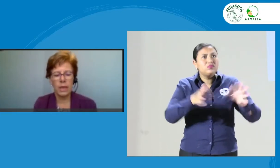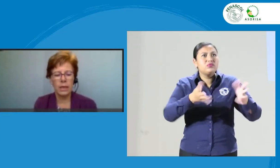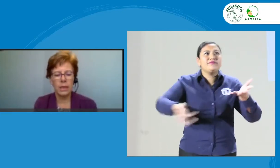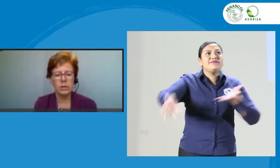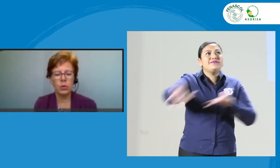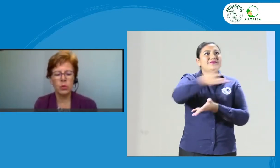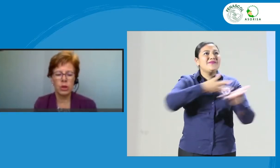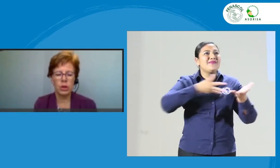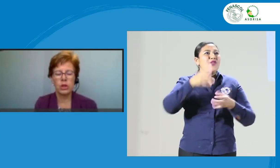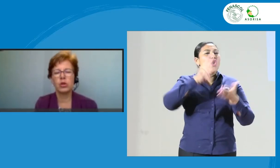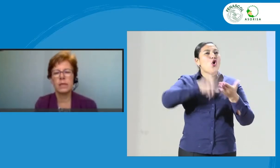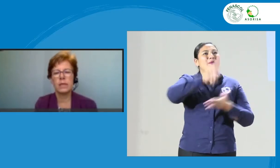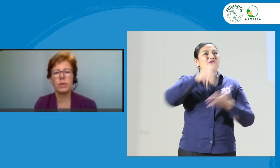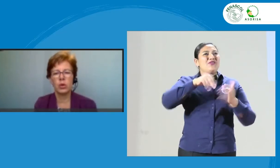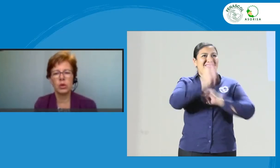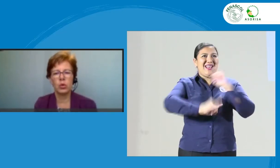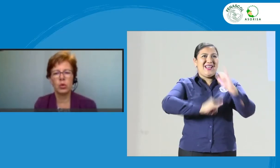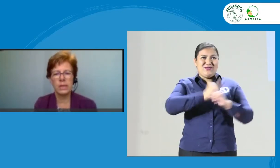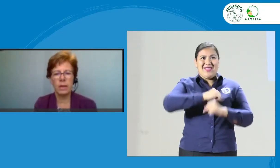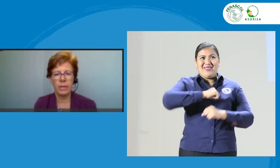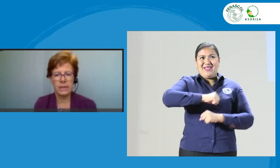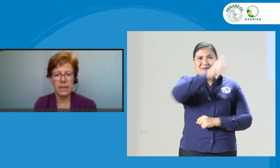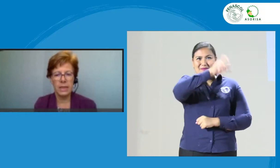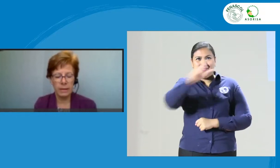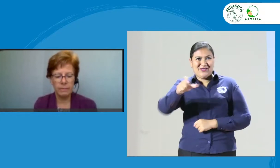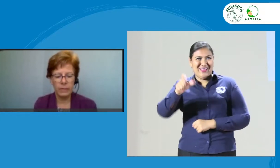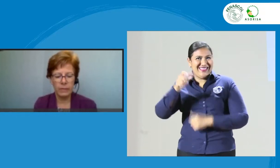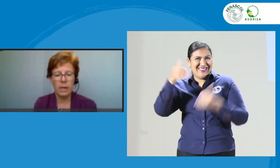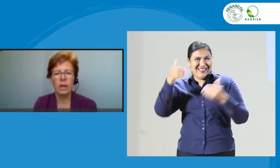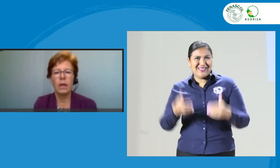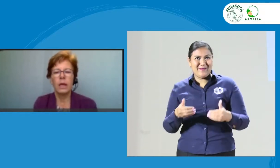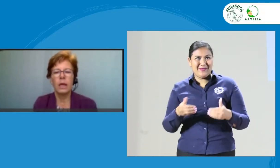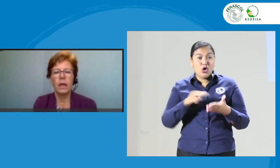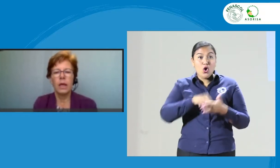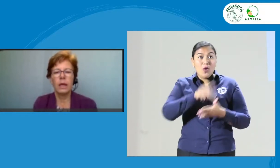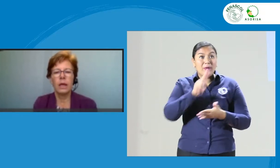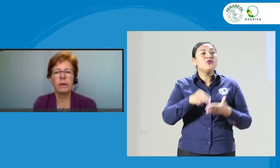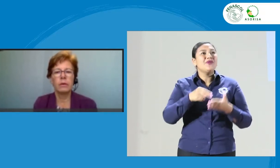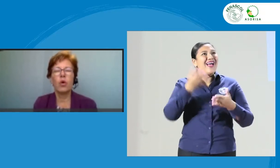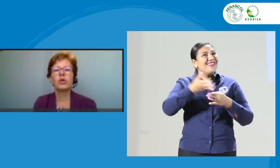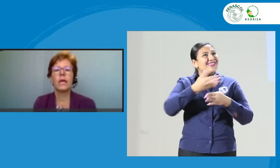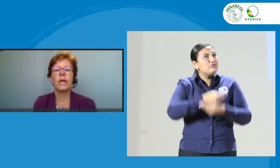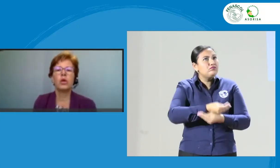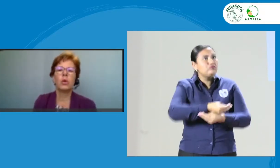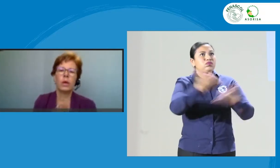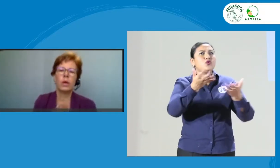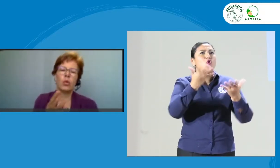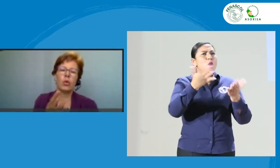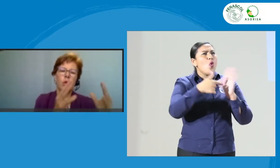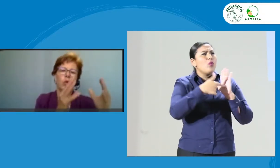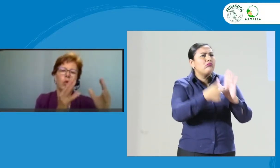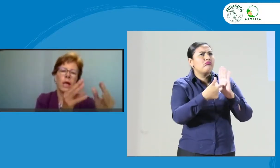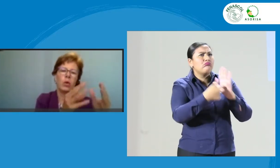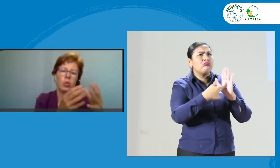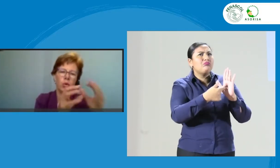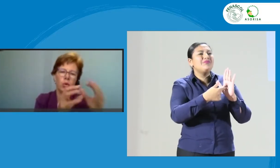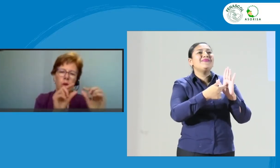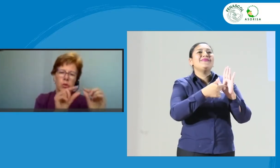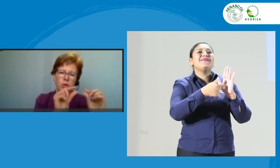sobre los Derechos de las Personas con Discapacidad. Cómo se han ido tomando cada uno de los